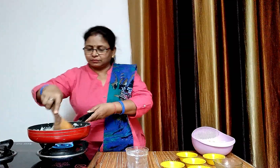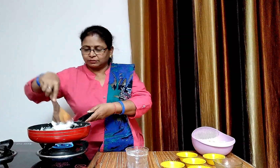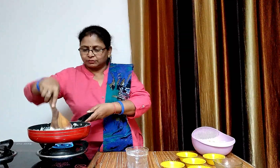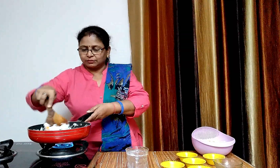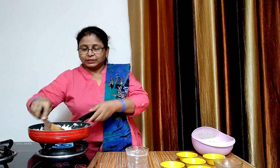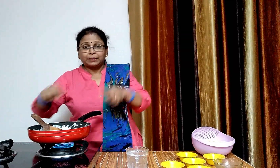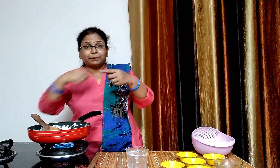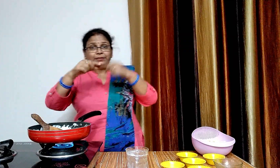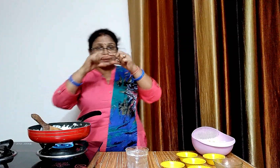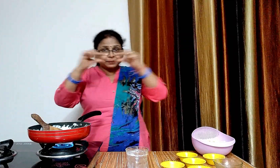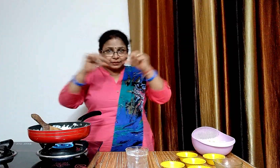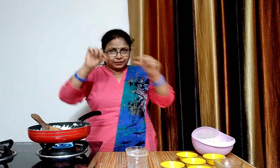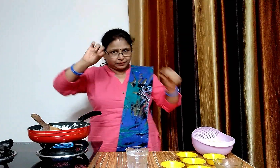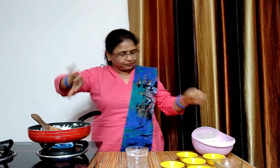अब बॉइल पास्तर डालेंगे